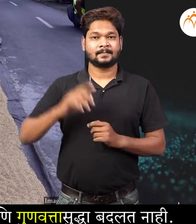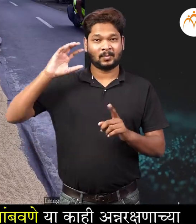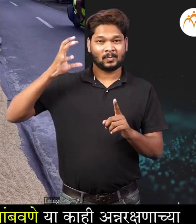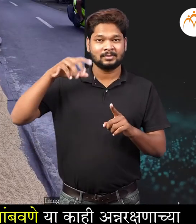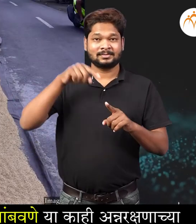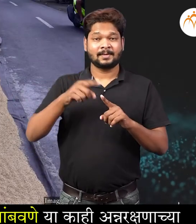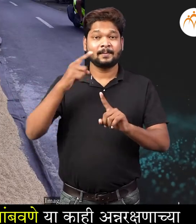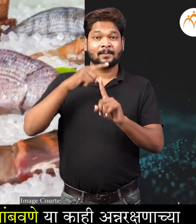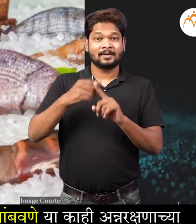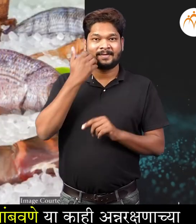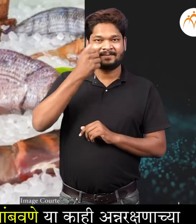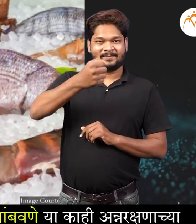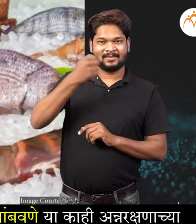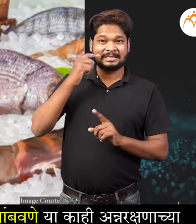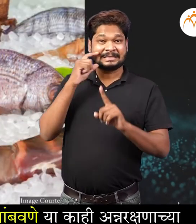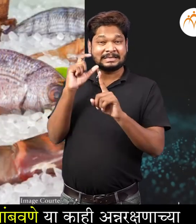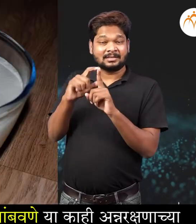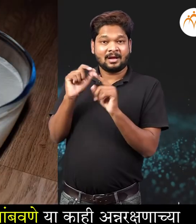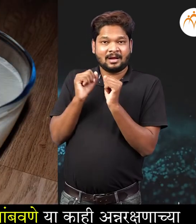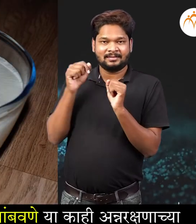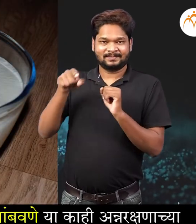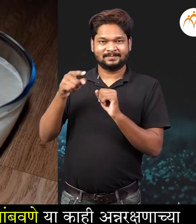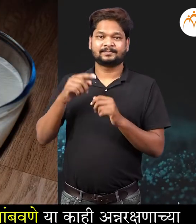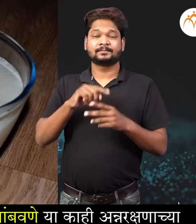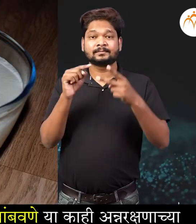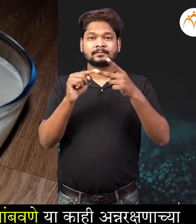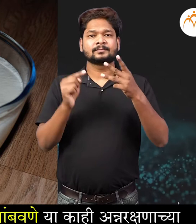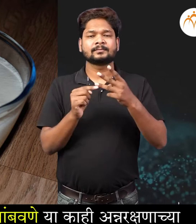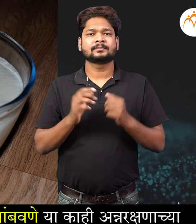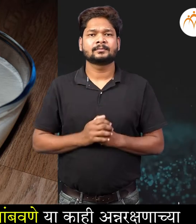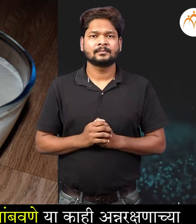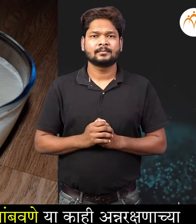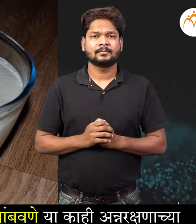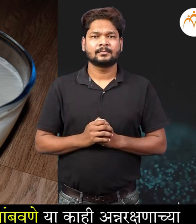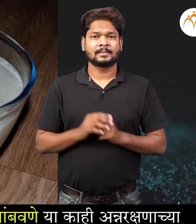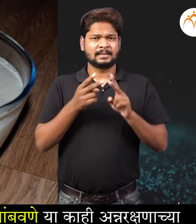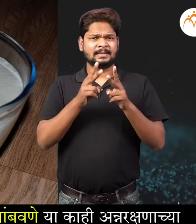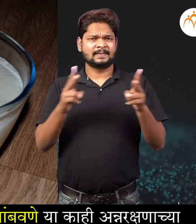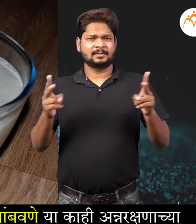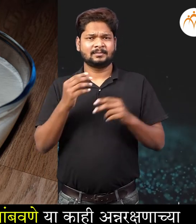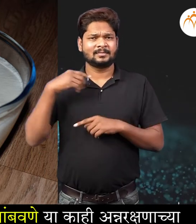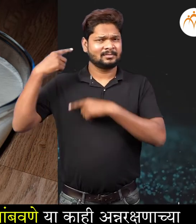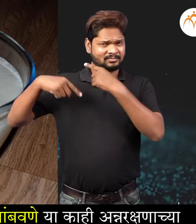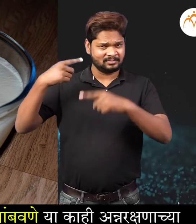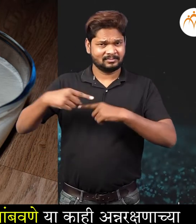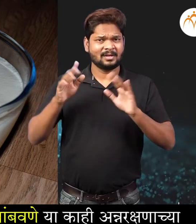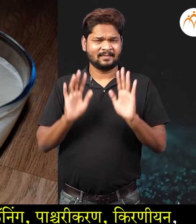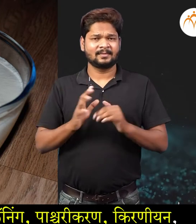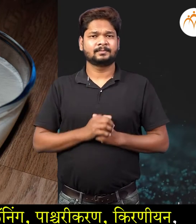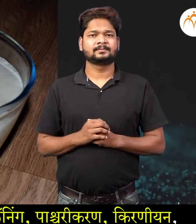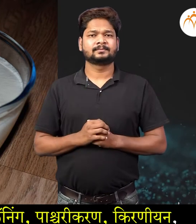वालवणा व्यतिरिक्त गोठनी करन आमबवने या काही आन्न रक्षणाचा खूब जुन्या पद्धती एत